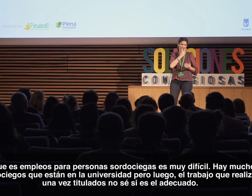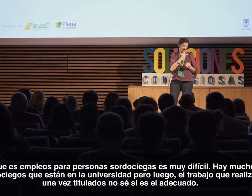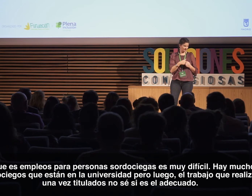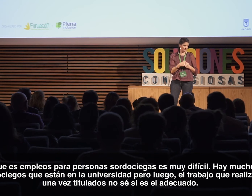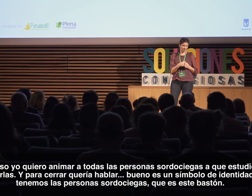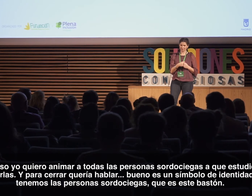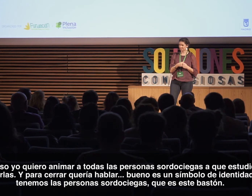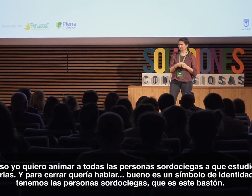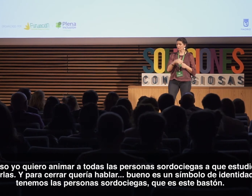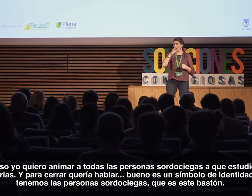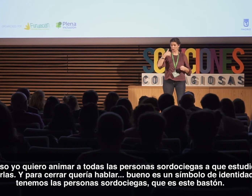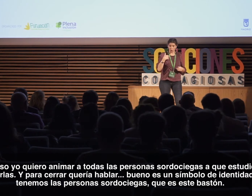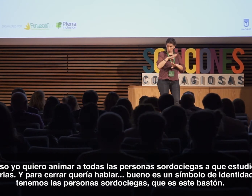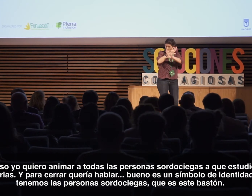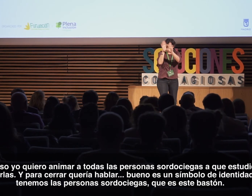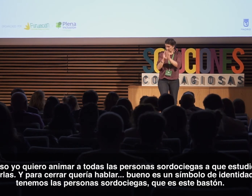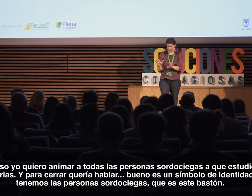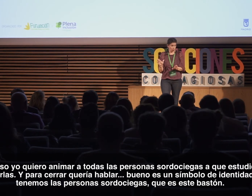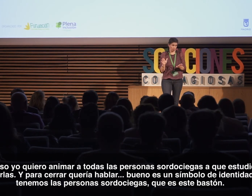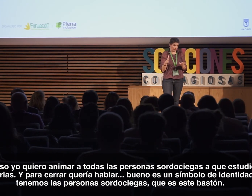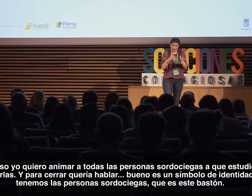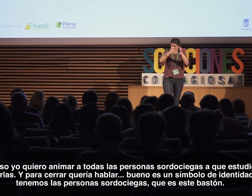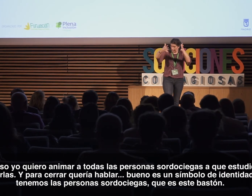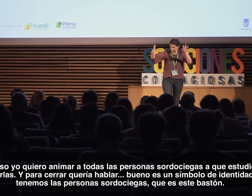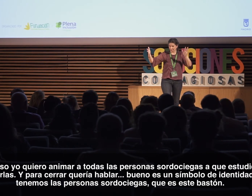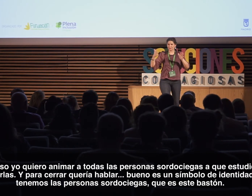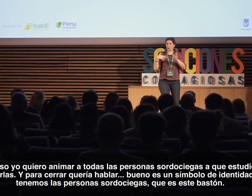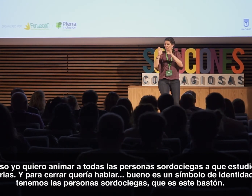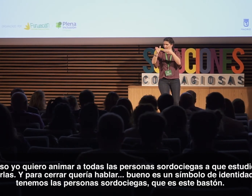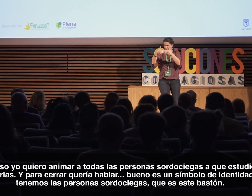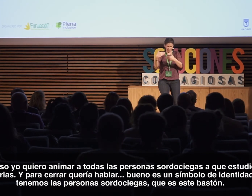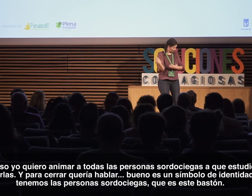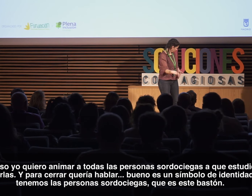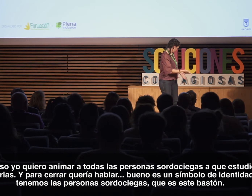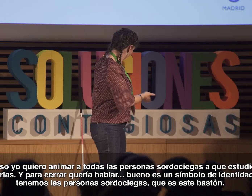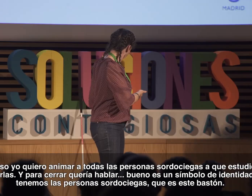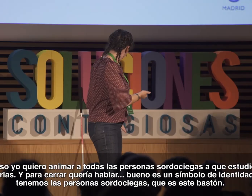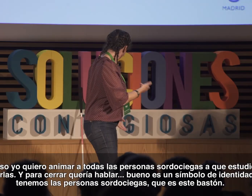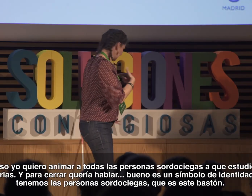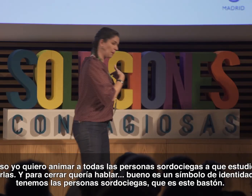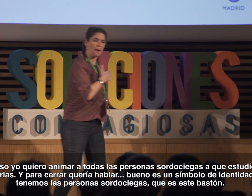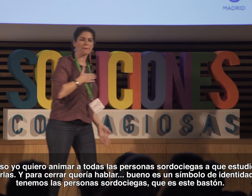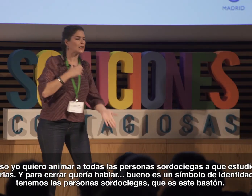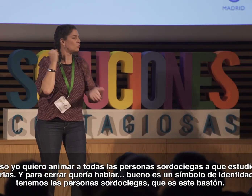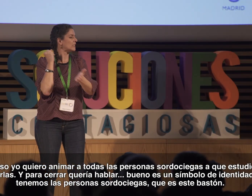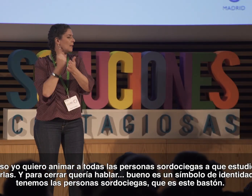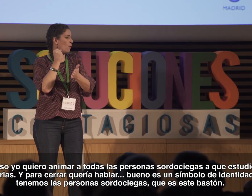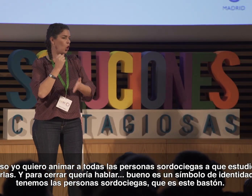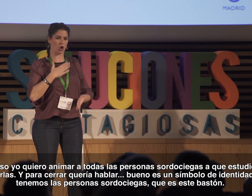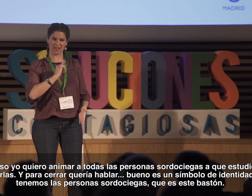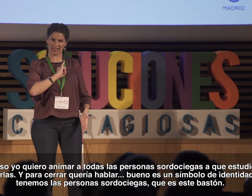el adecuado. Por eso yo quiero animar a todas las personas sordociegas a que estudien y animarlas. Y para cerrar, quería hablar de que es